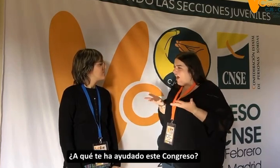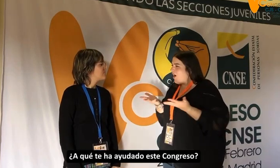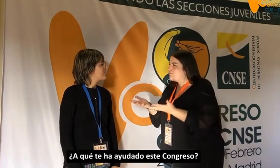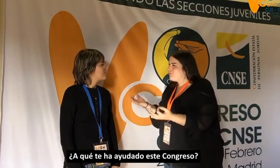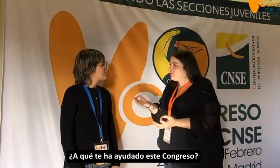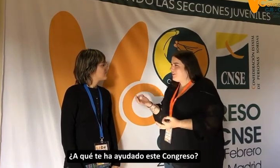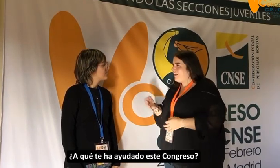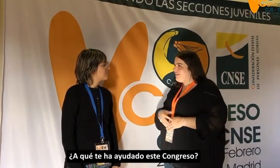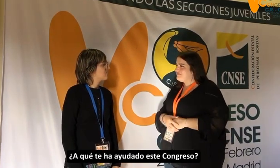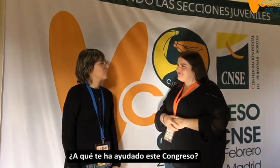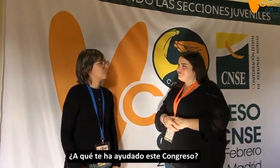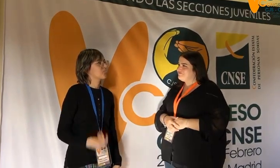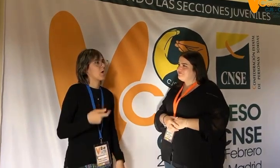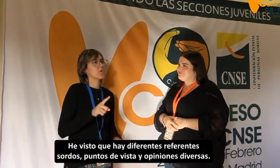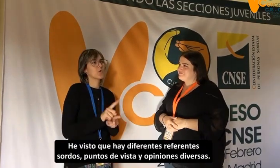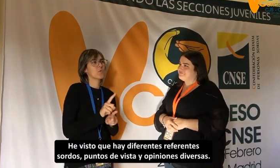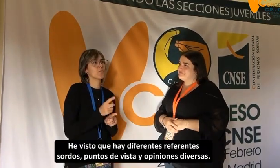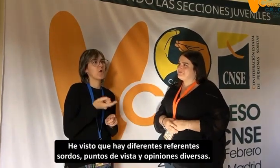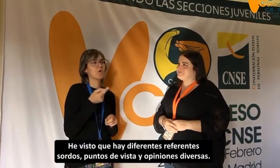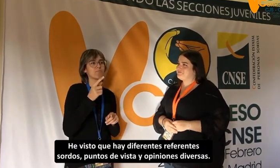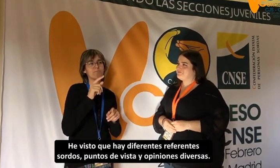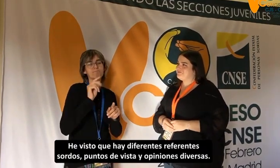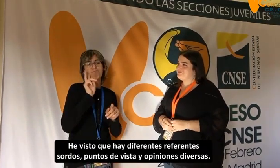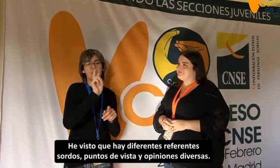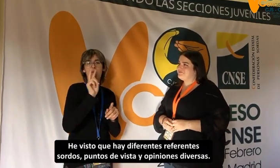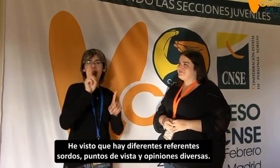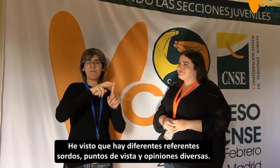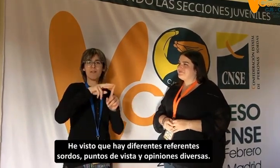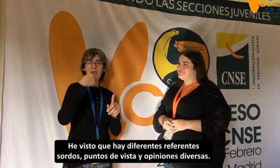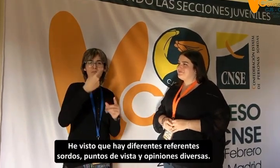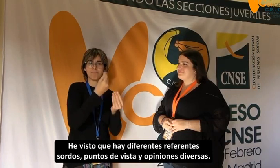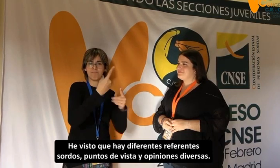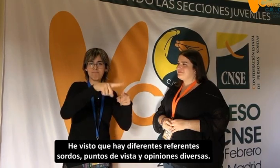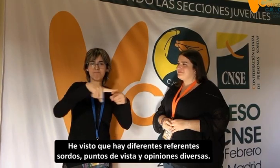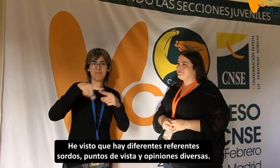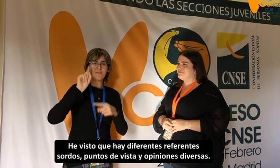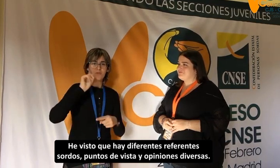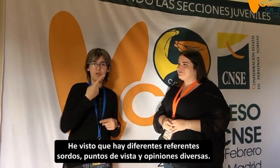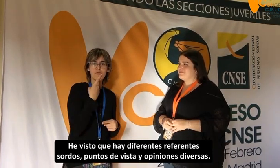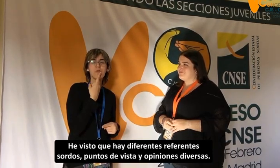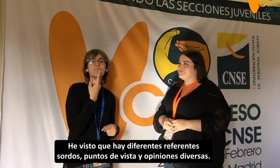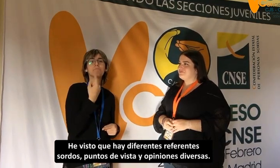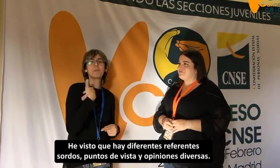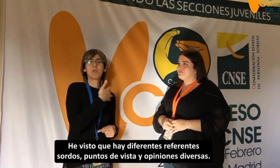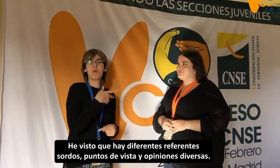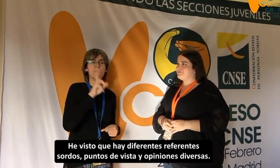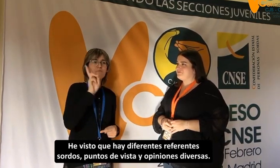te ha ayudado este congreso? He visto que hay diferentes referentes sordos, puntos de vista y opiniones